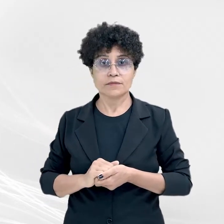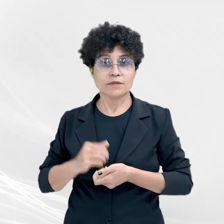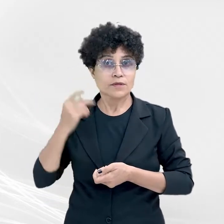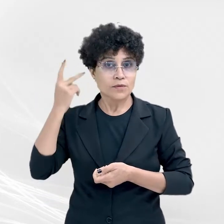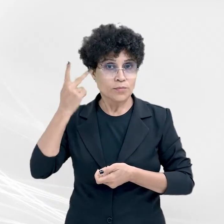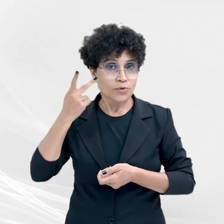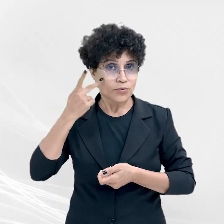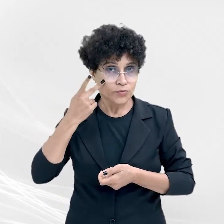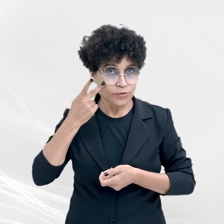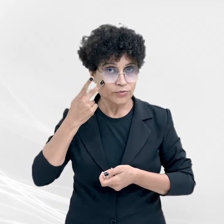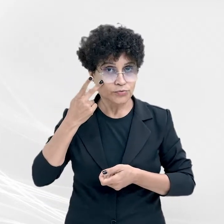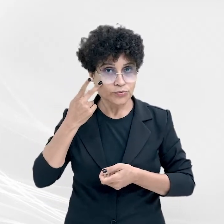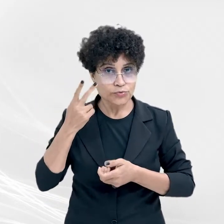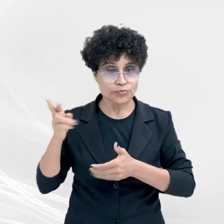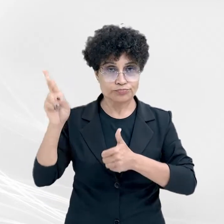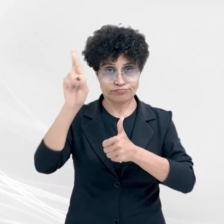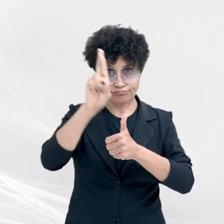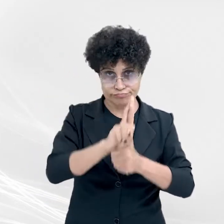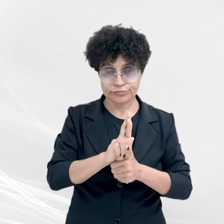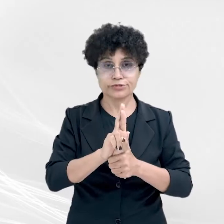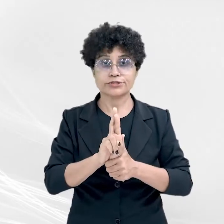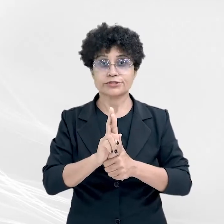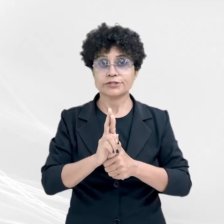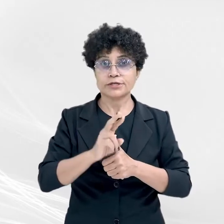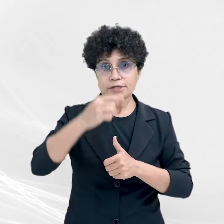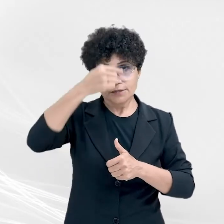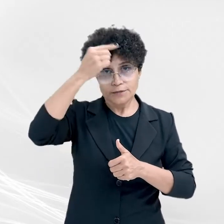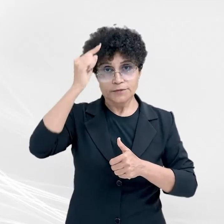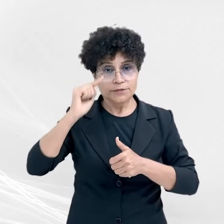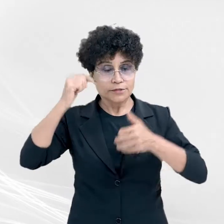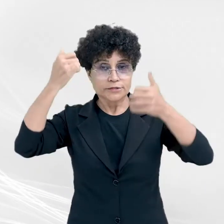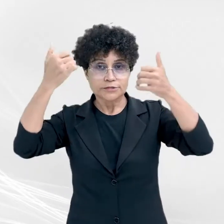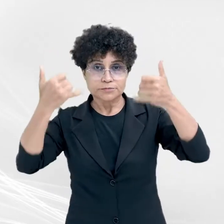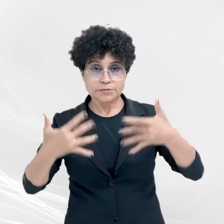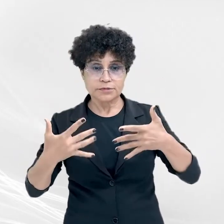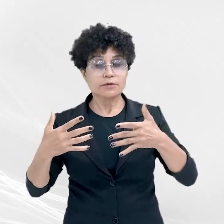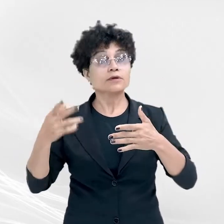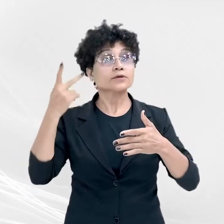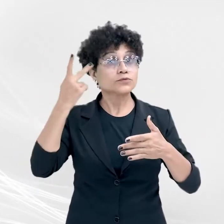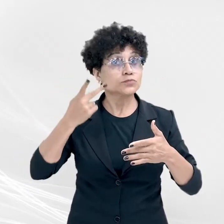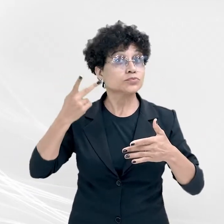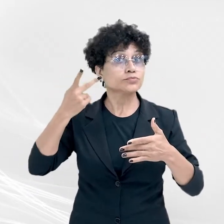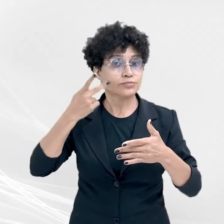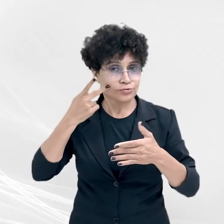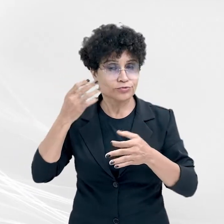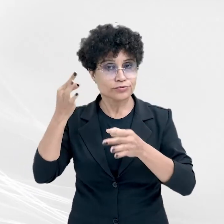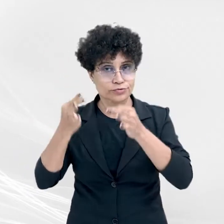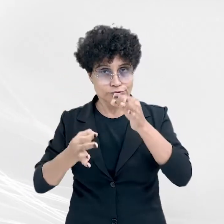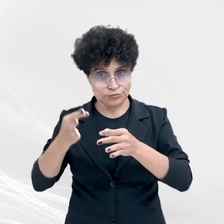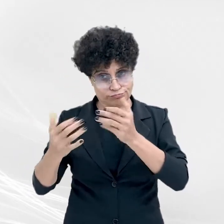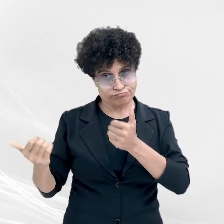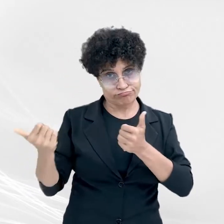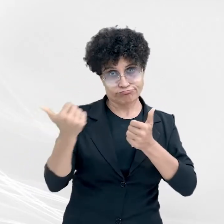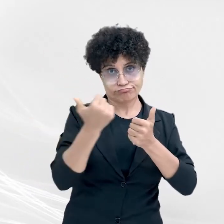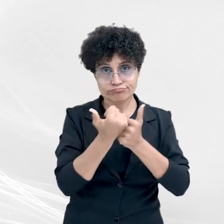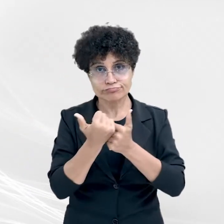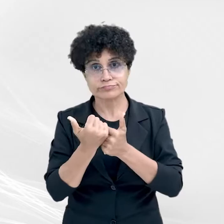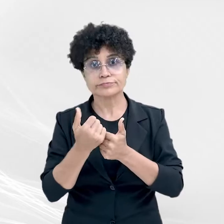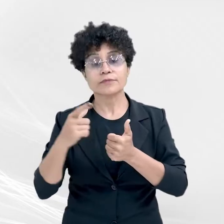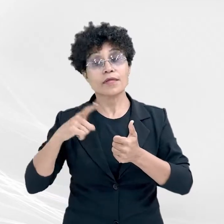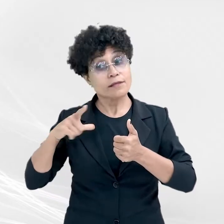de Justiça, José Antônio Borges Pereira, destacou que os promotores de justiça substitutos estão